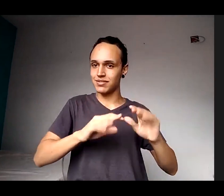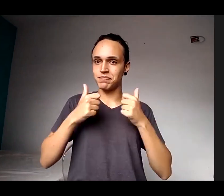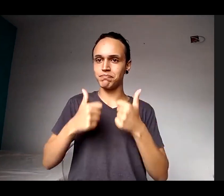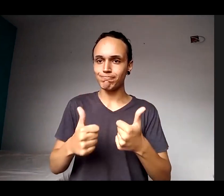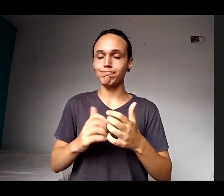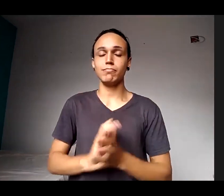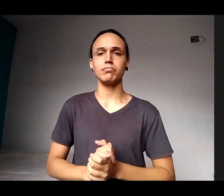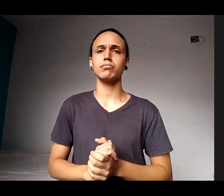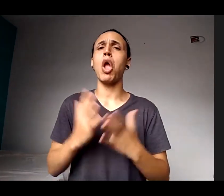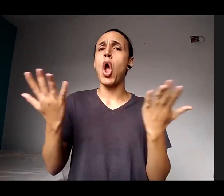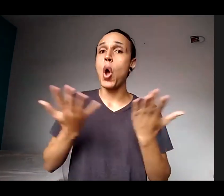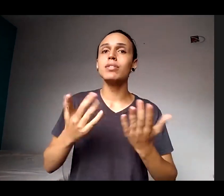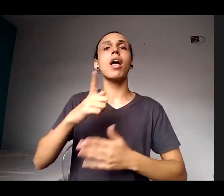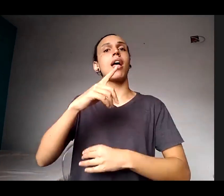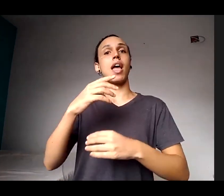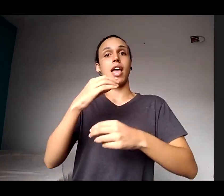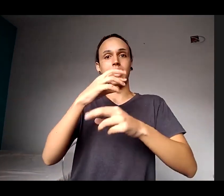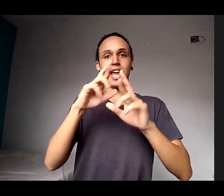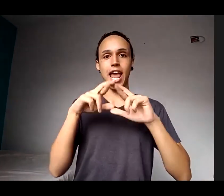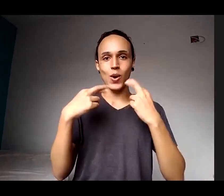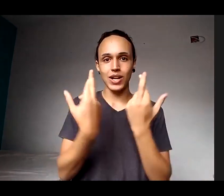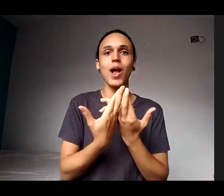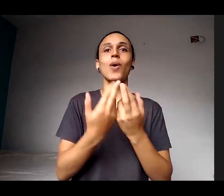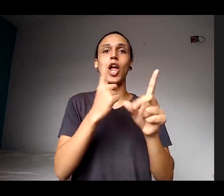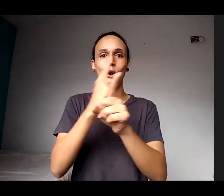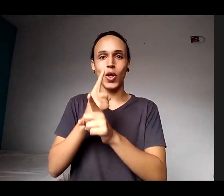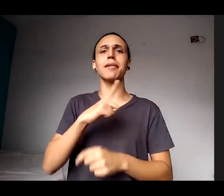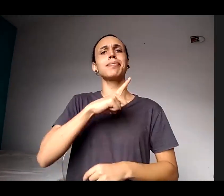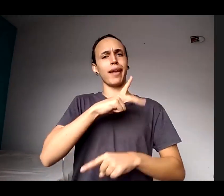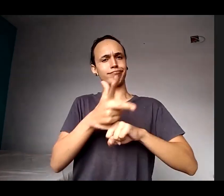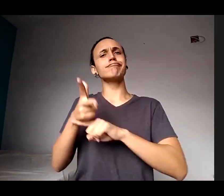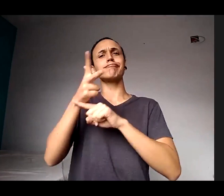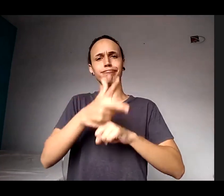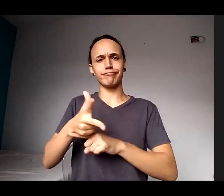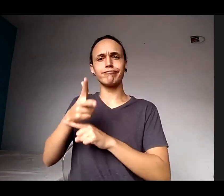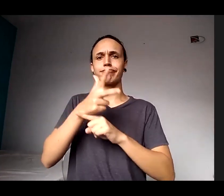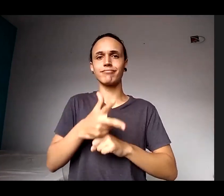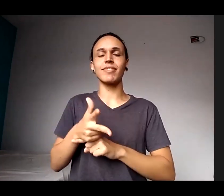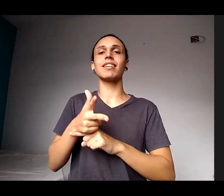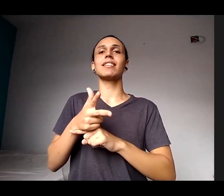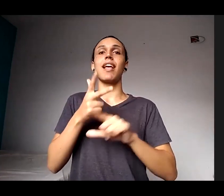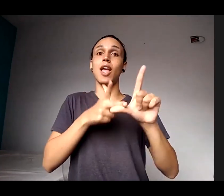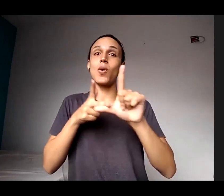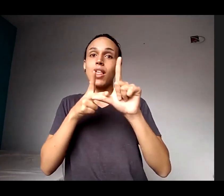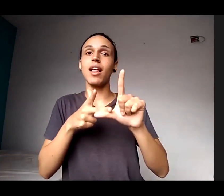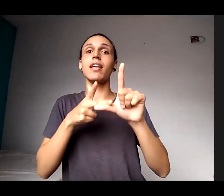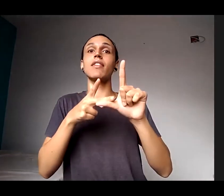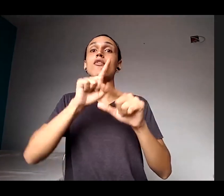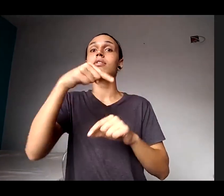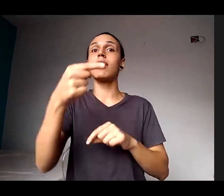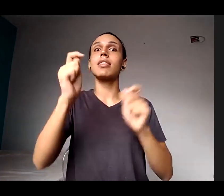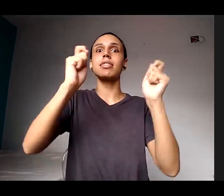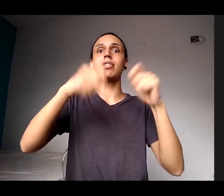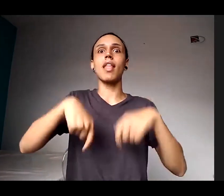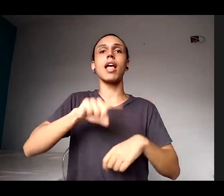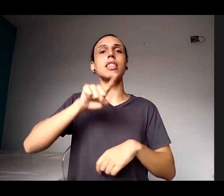ele vai ficar gravado, né, e depois ele sempre é bastante divulgado internamente, a gente faz uma matéria, de forma que pessoas que não